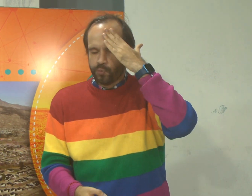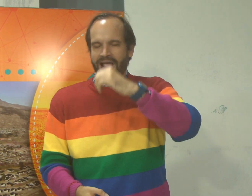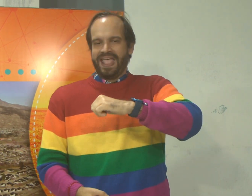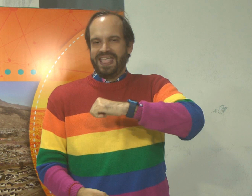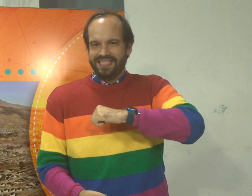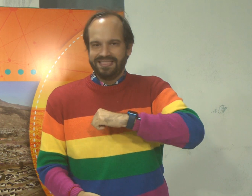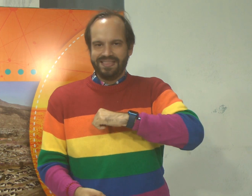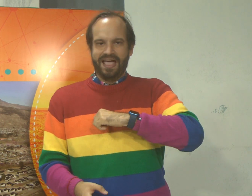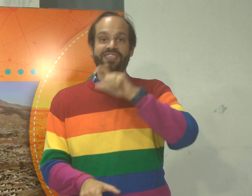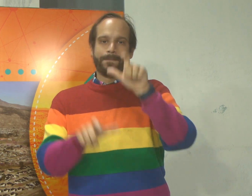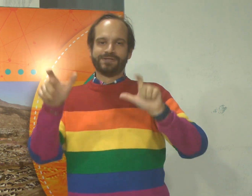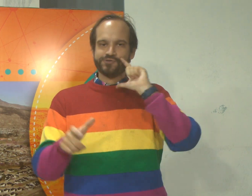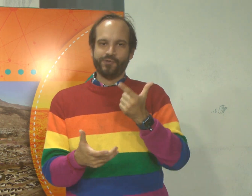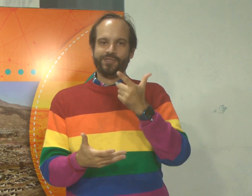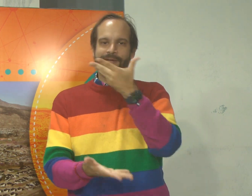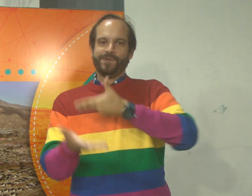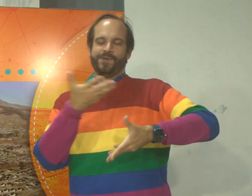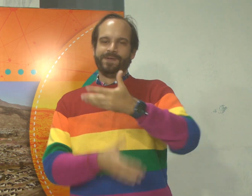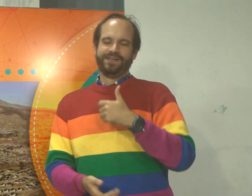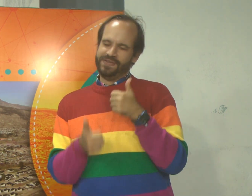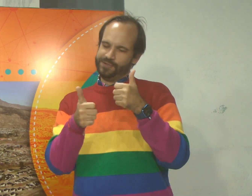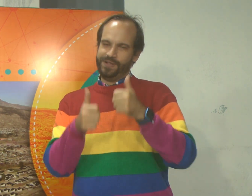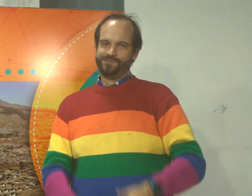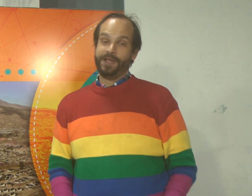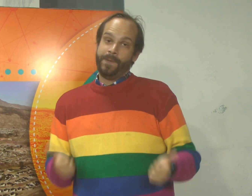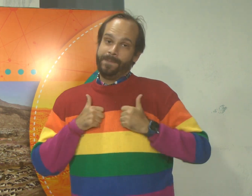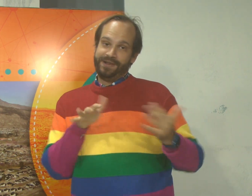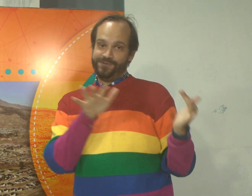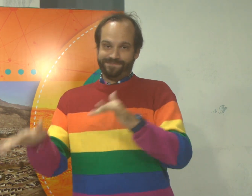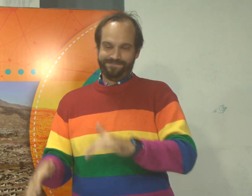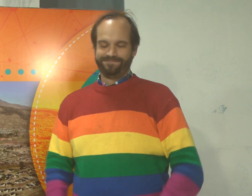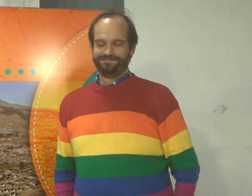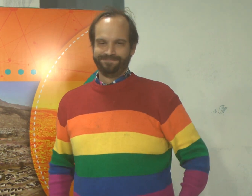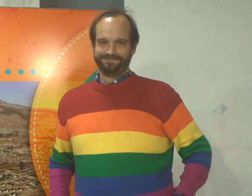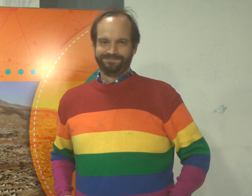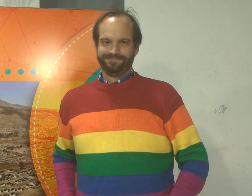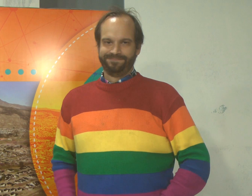Entonces, de esta manera podrán conocer la cultura de las personas sordas. Bueno, los espero.